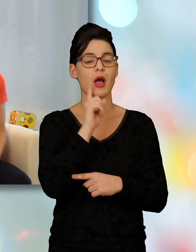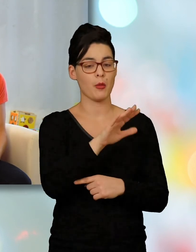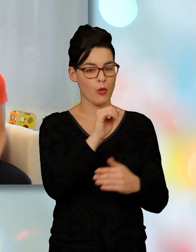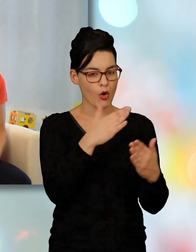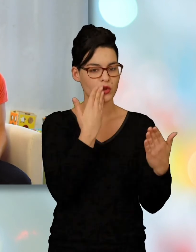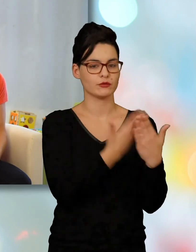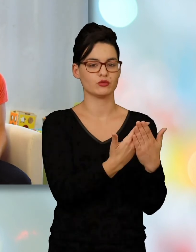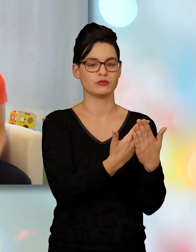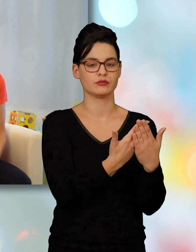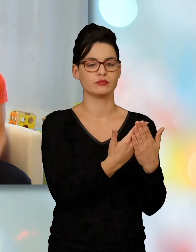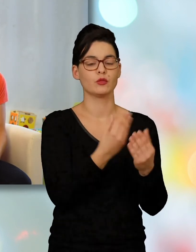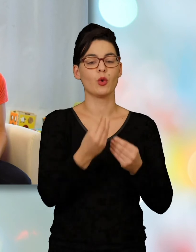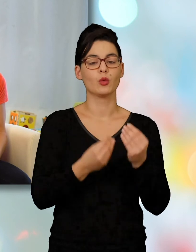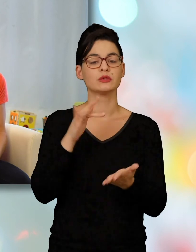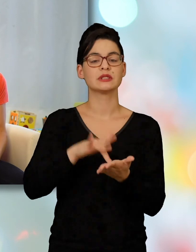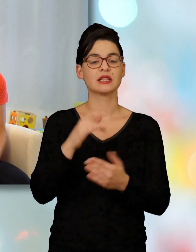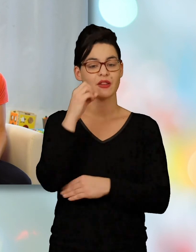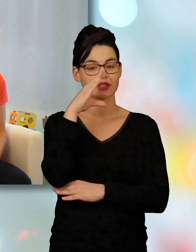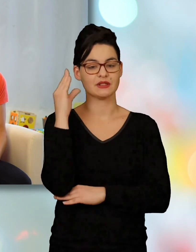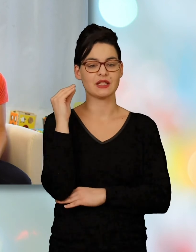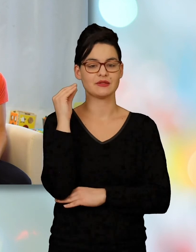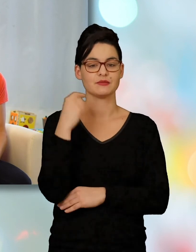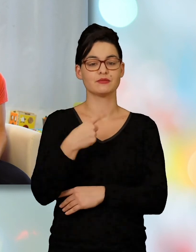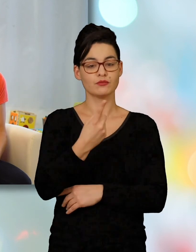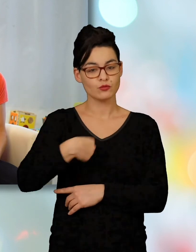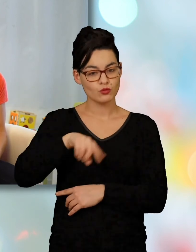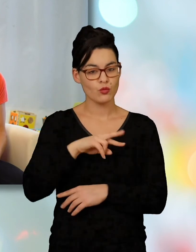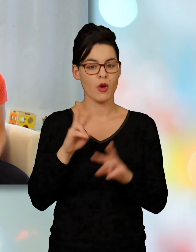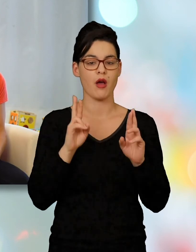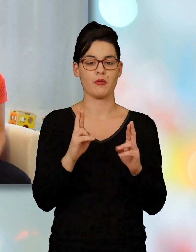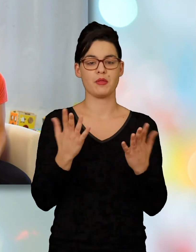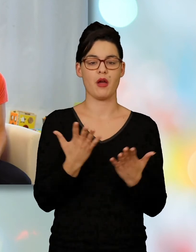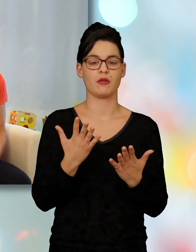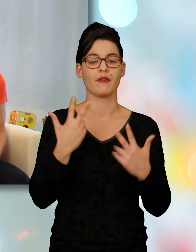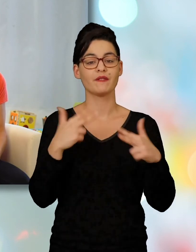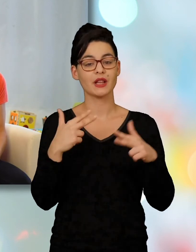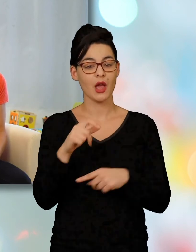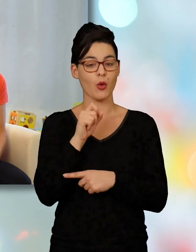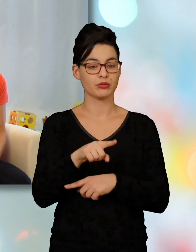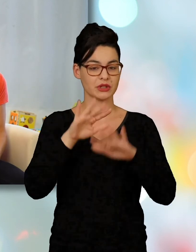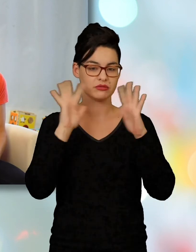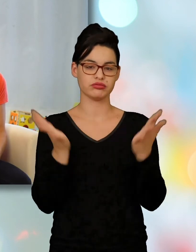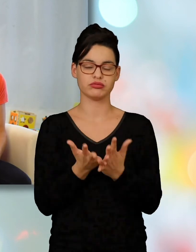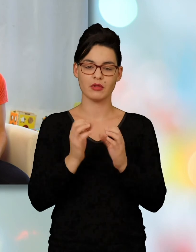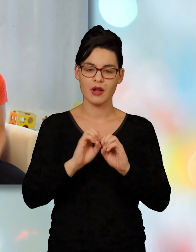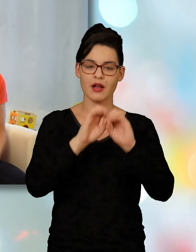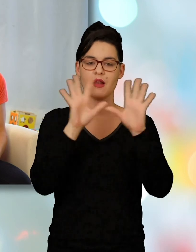obtenir de l'aide, appelez le 3919 et rendez-vous sur le site solidaritefemmes.org